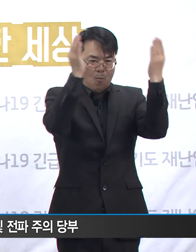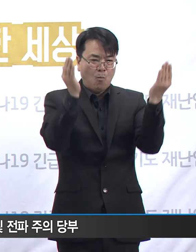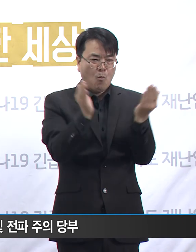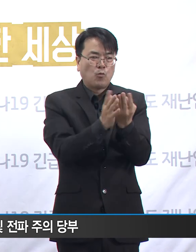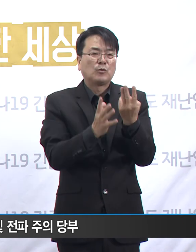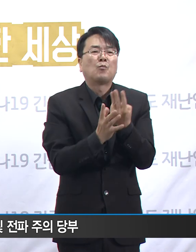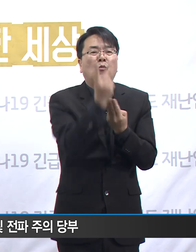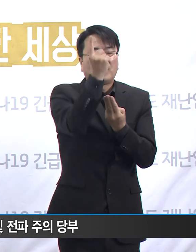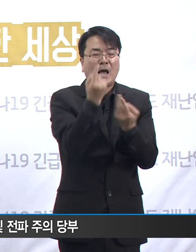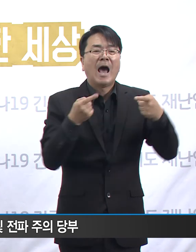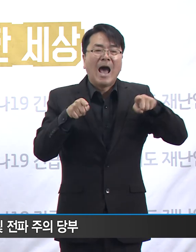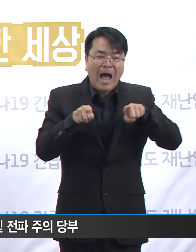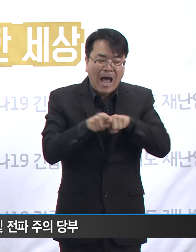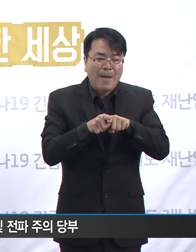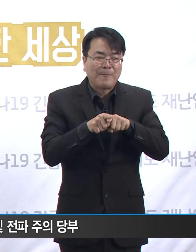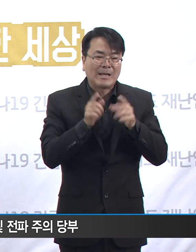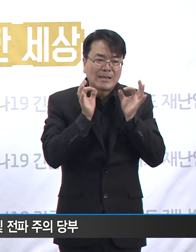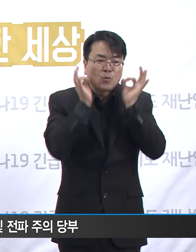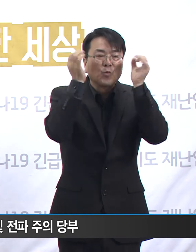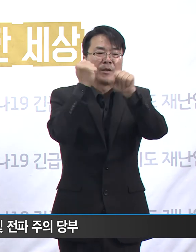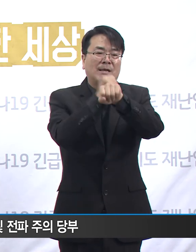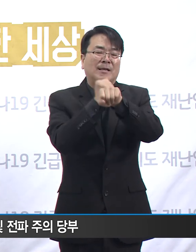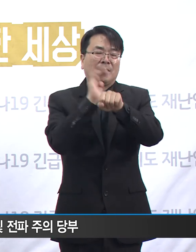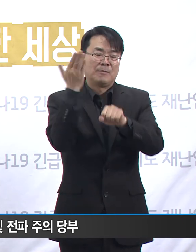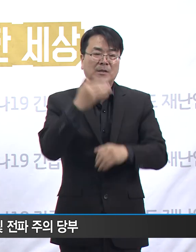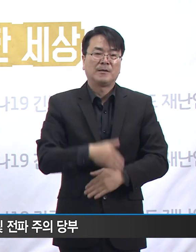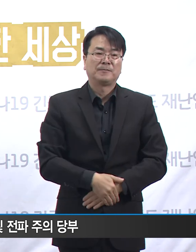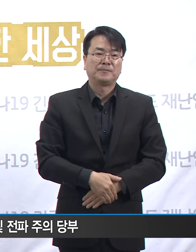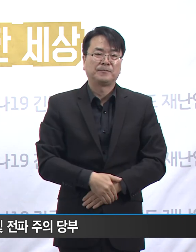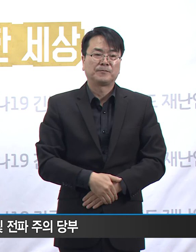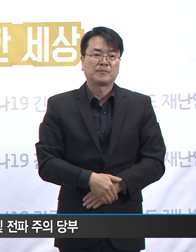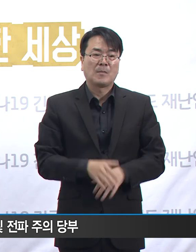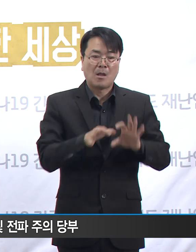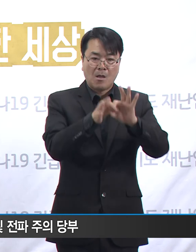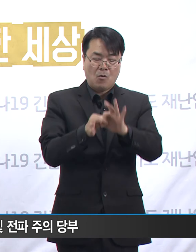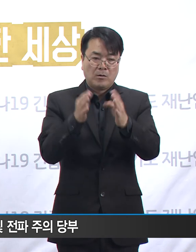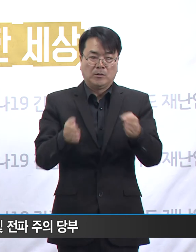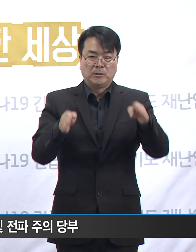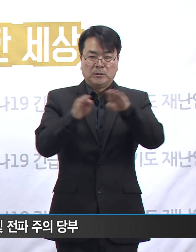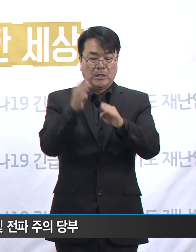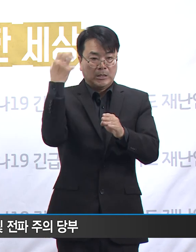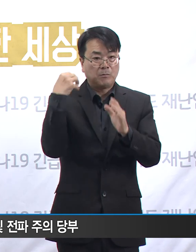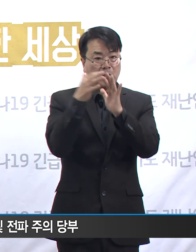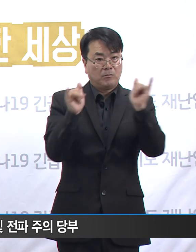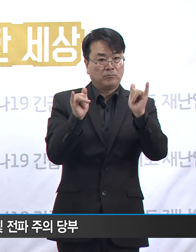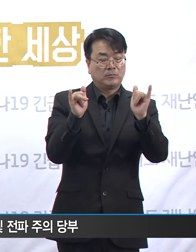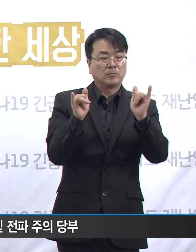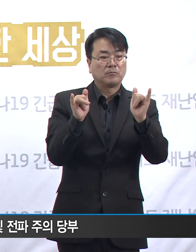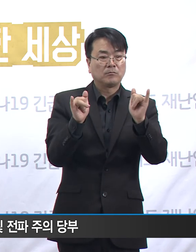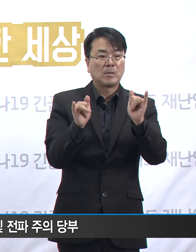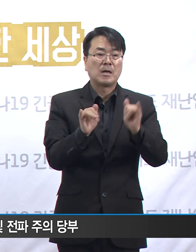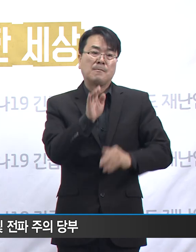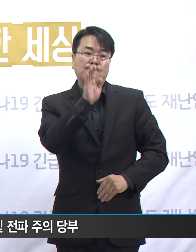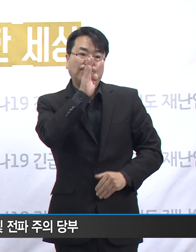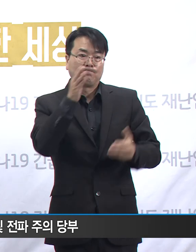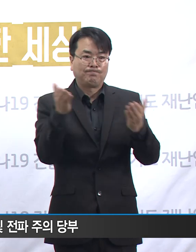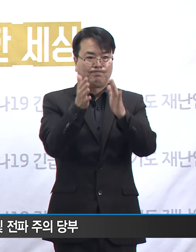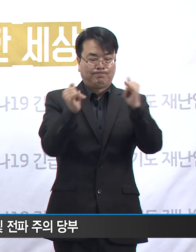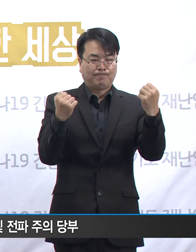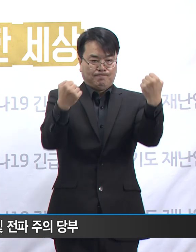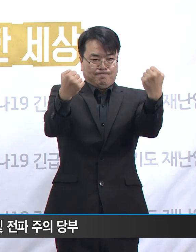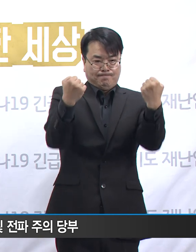위험을 감소시켜야 합니다. 과연 시설 책임자들께서는 환자와 종사자들의